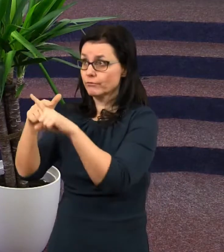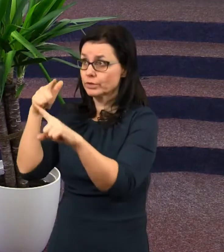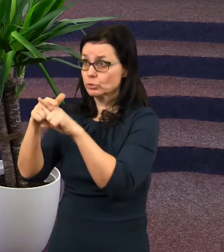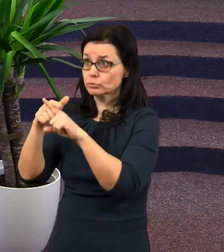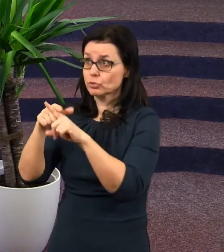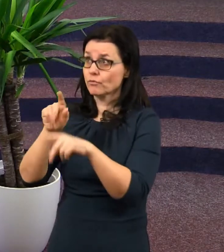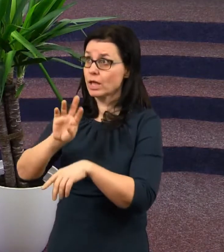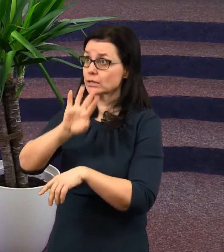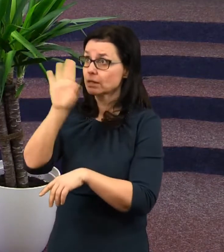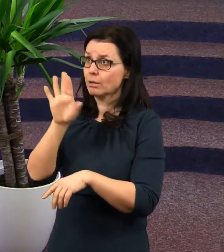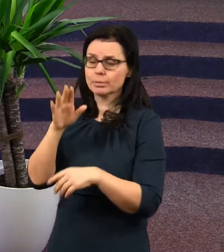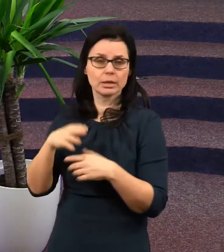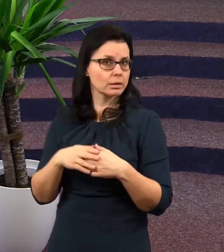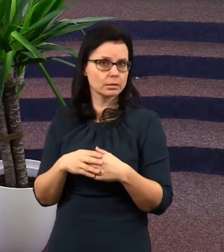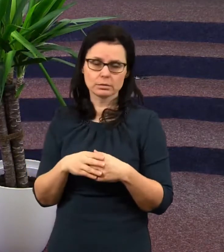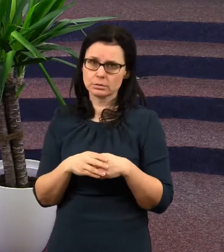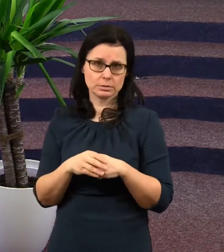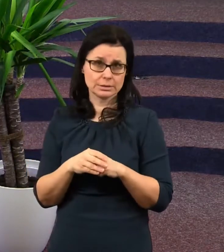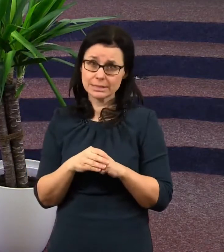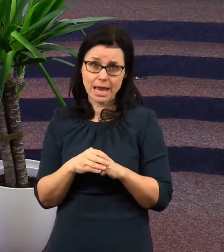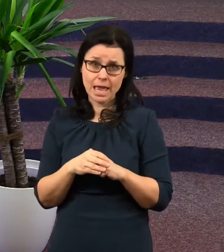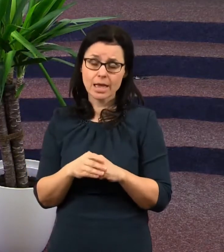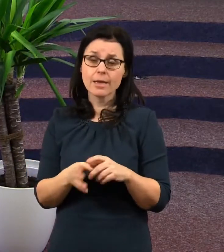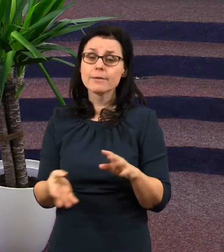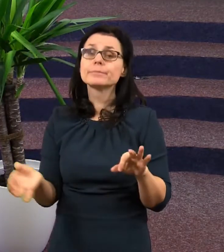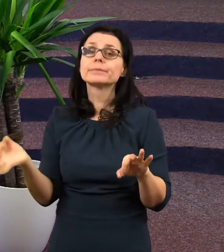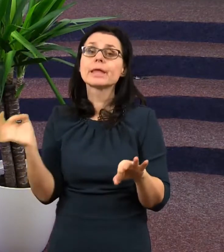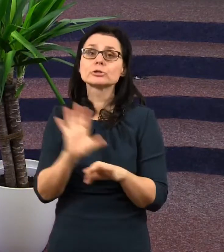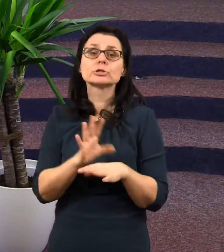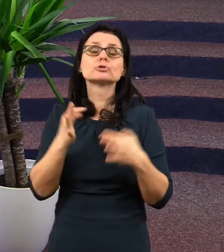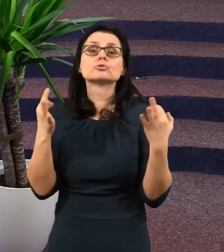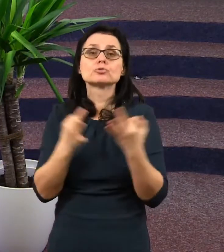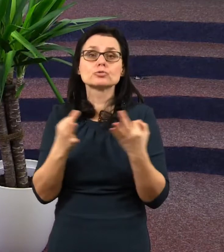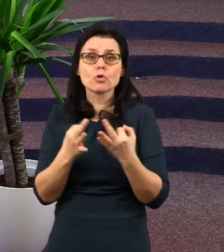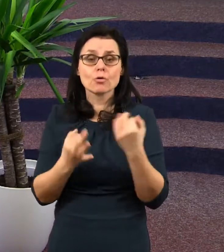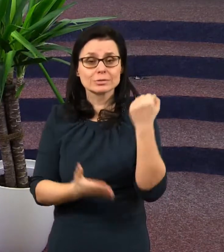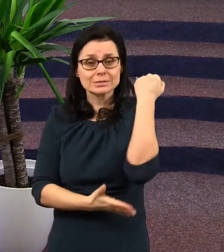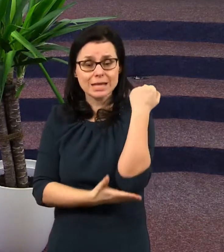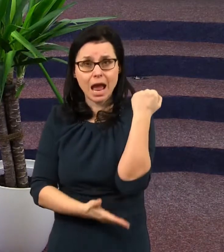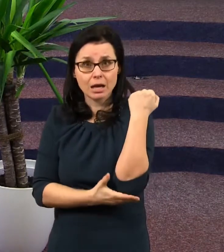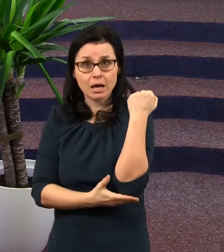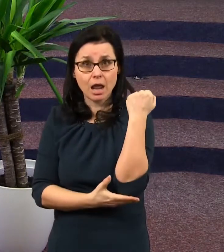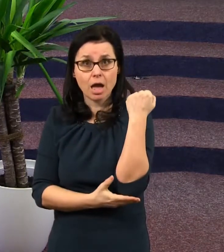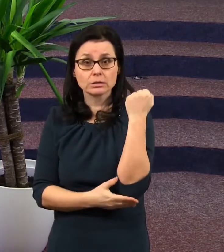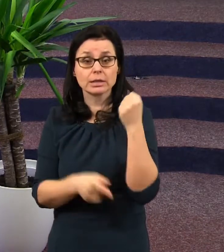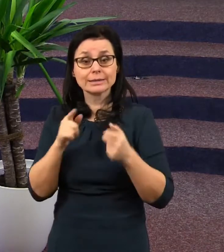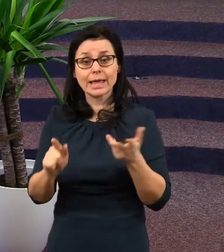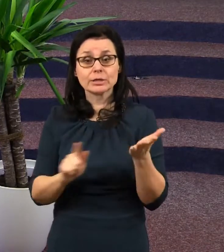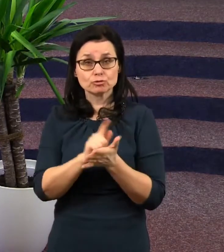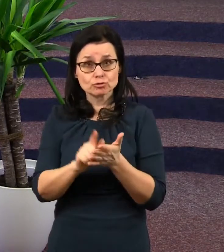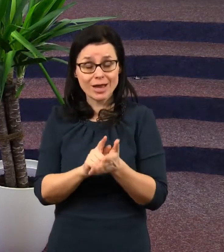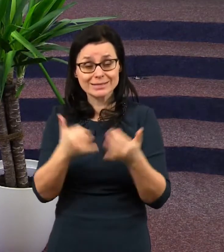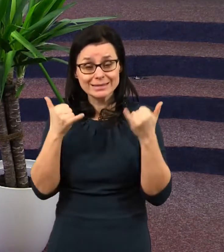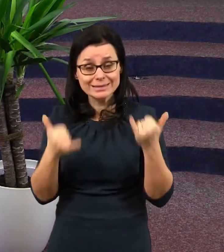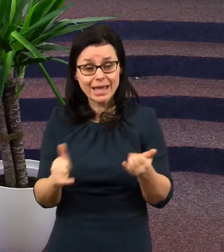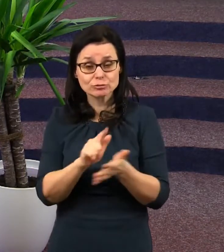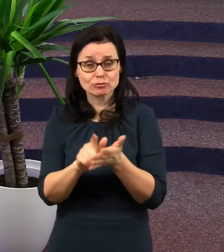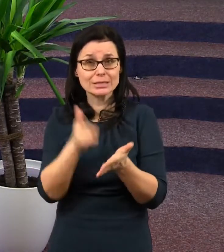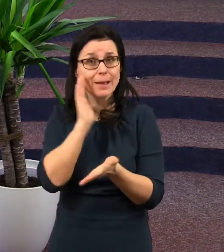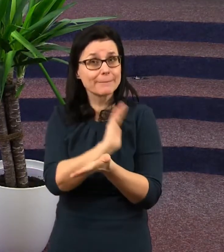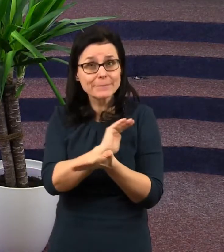nebe. Nikoliv. to neštěstí spočívá v tom, že bychom tento čas, čas milosti,